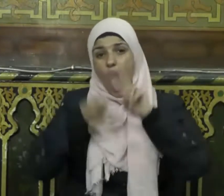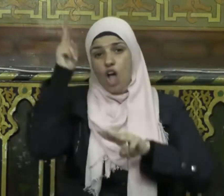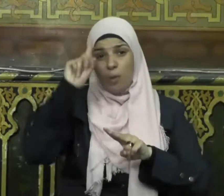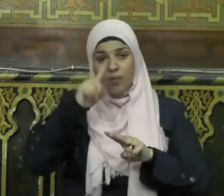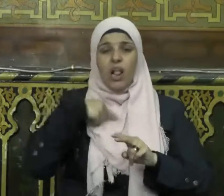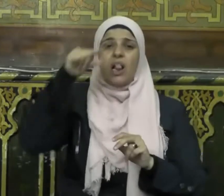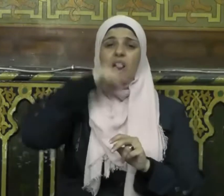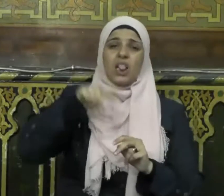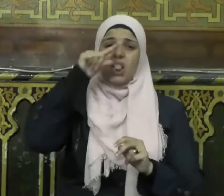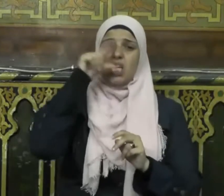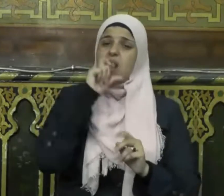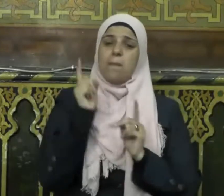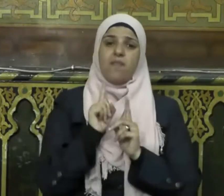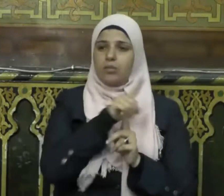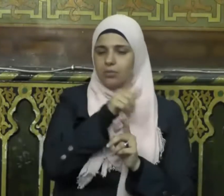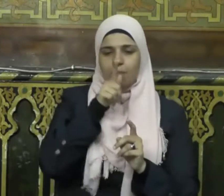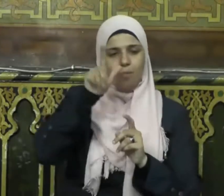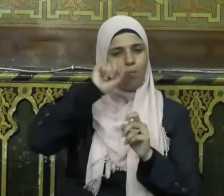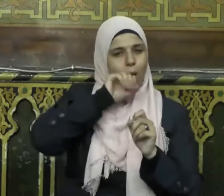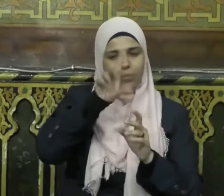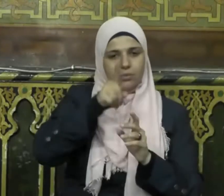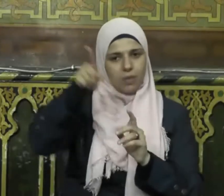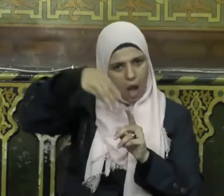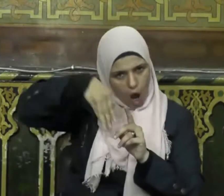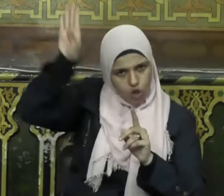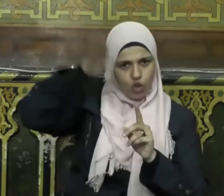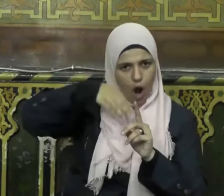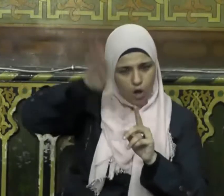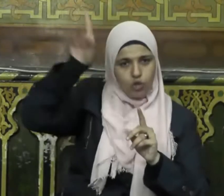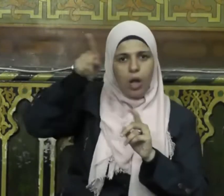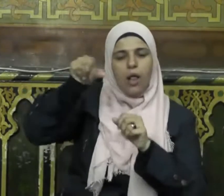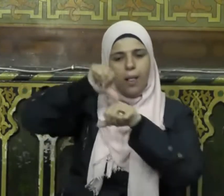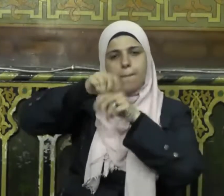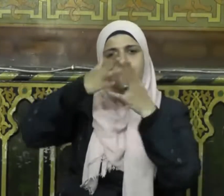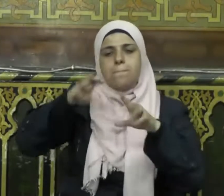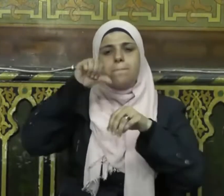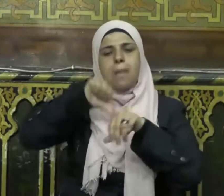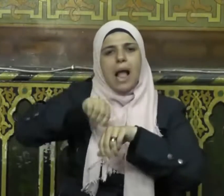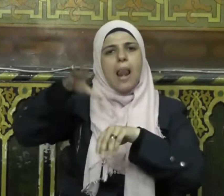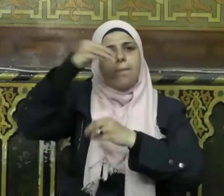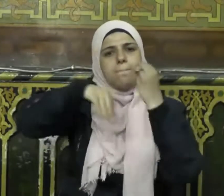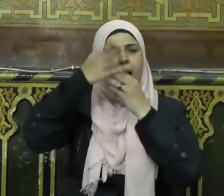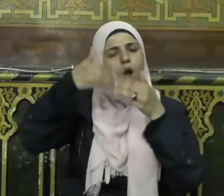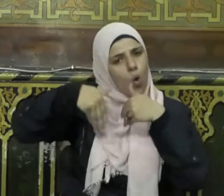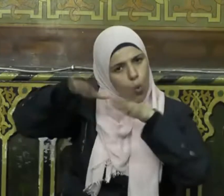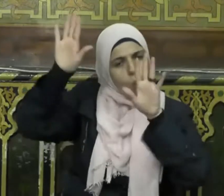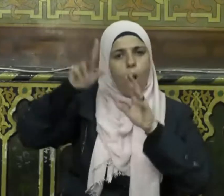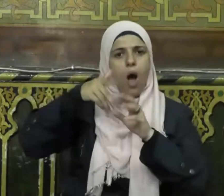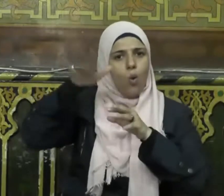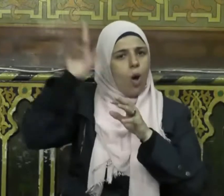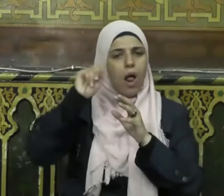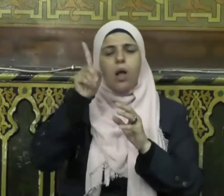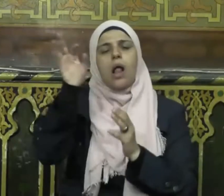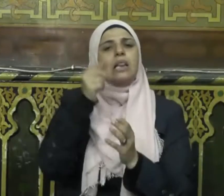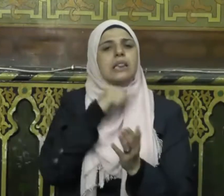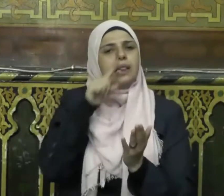النبي صلى الله عليه وسلم ارجع أبا وهب إلى أباطح مكة فقروا على ملتكم